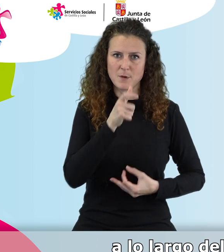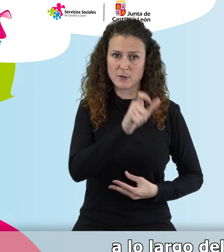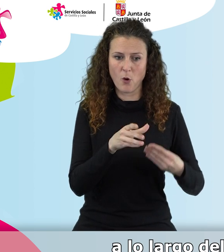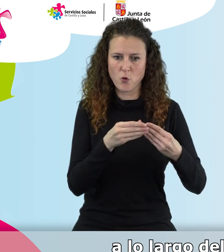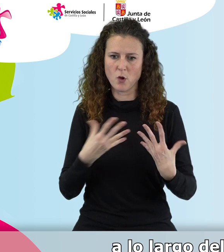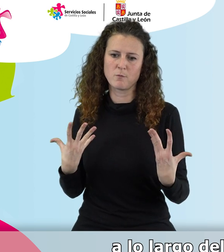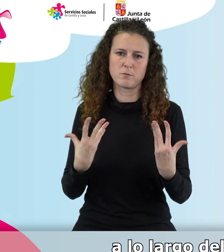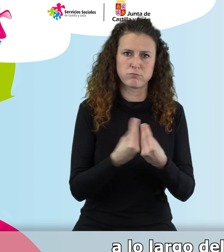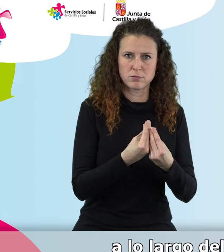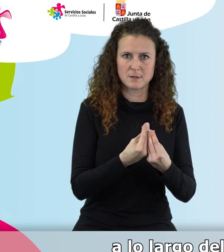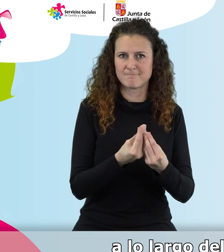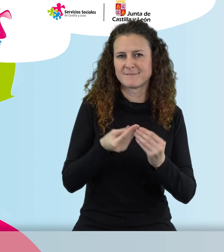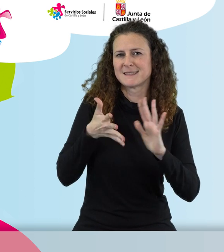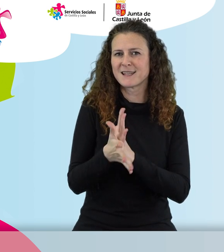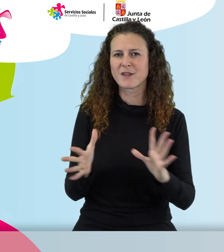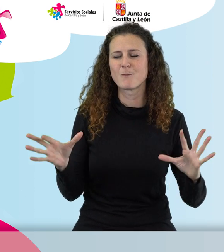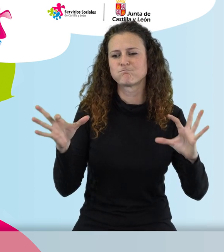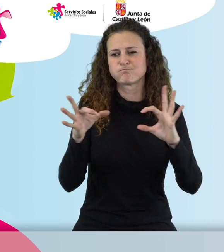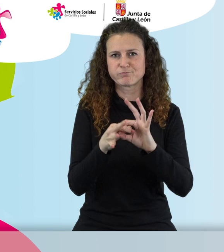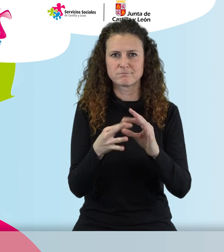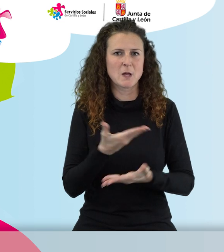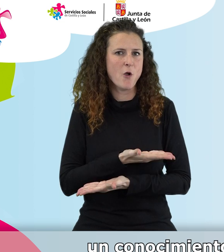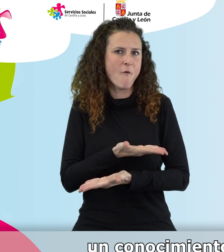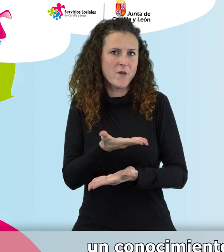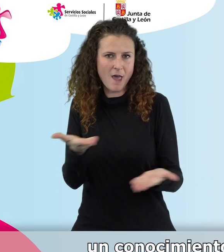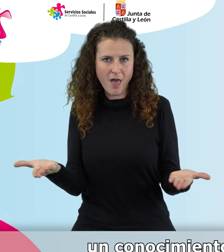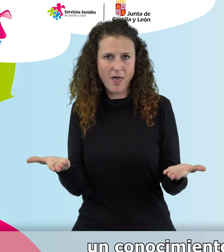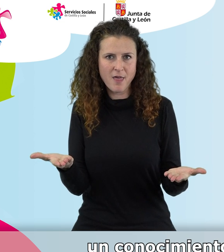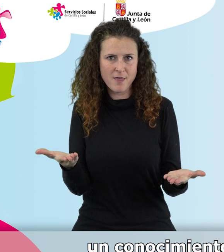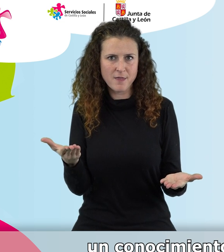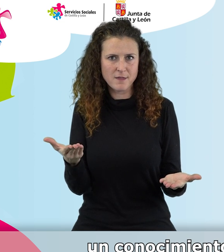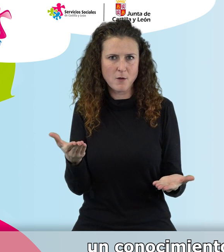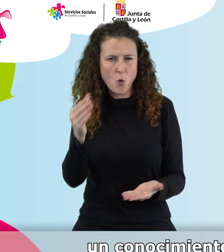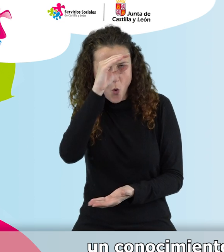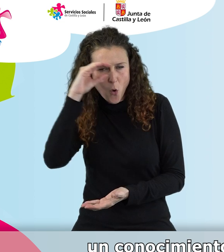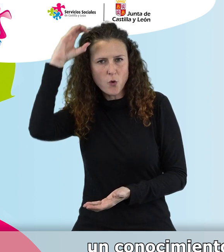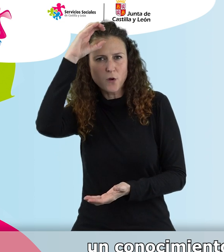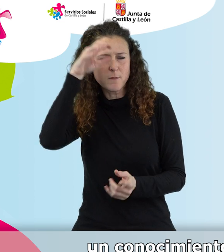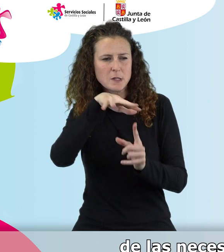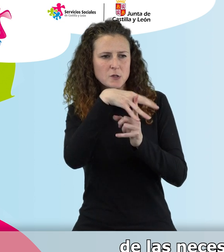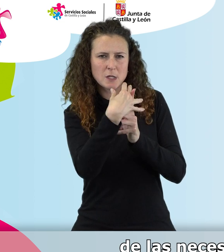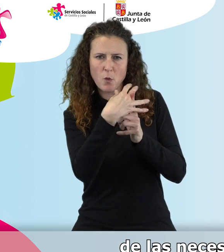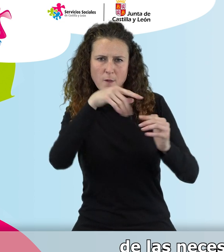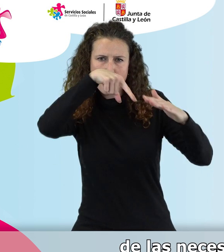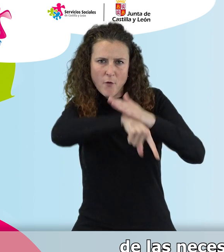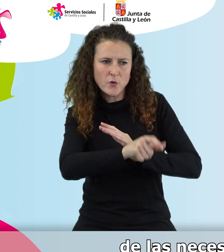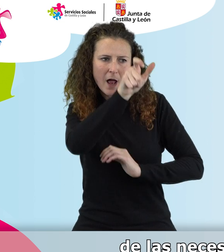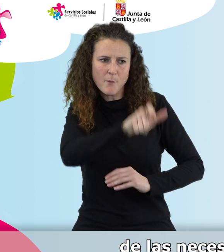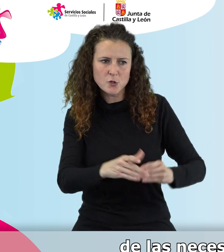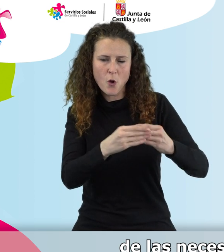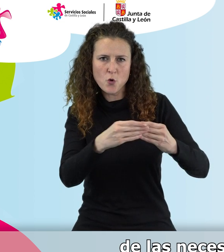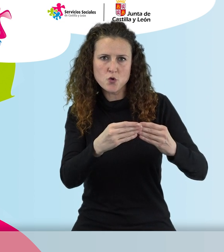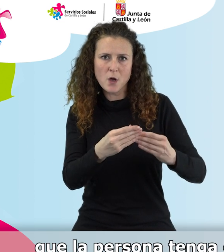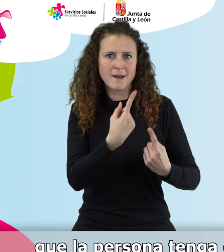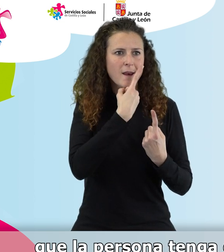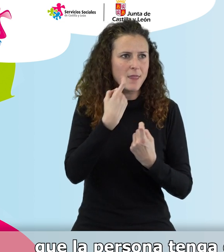del tiempo genera un vínculo entre ambos, una mayor confianza, un conocimiento profundo de la situación de la persona, de las necesidades o de